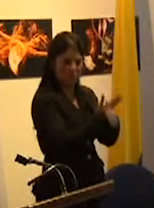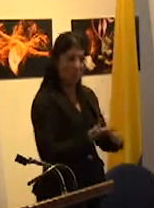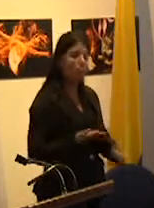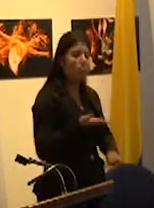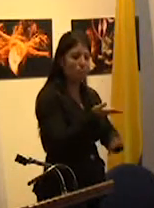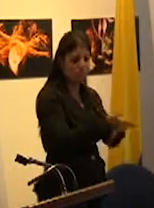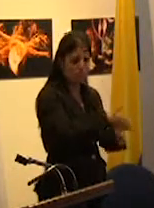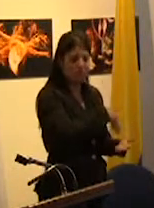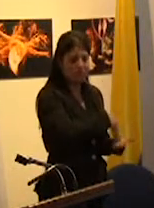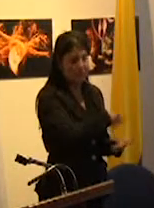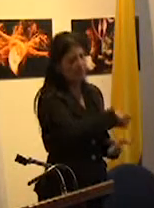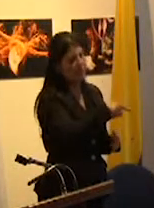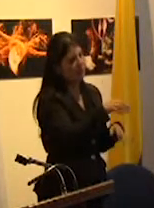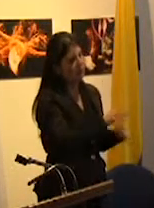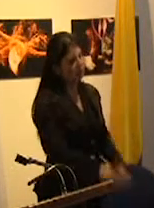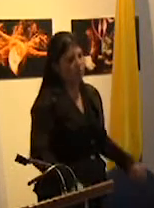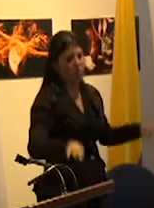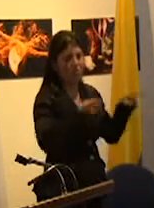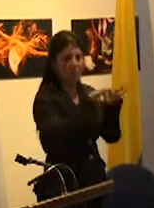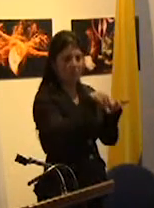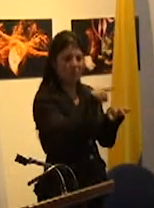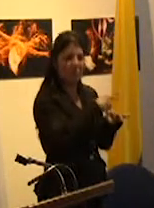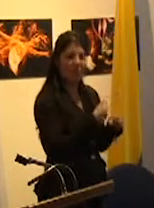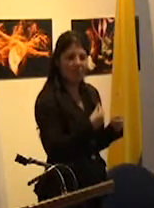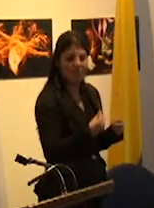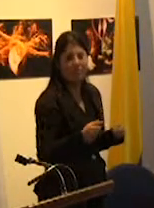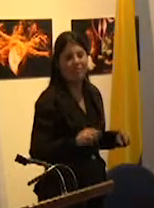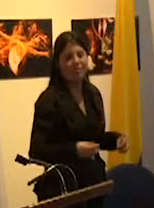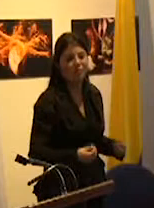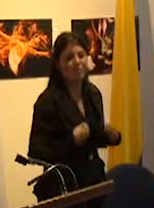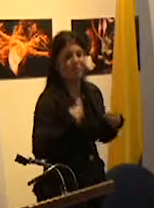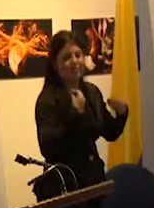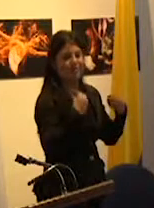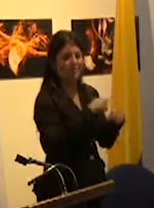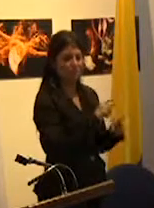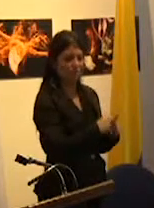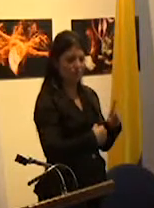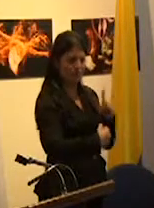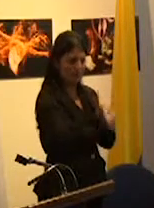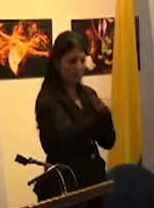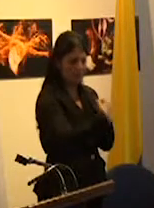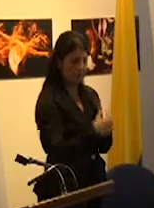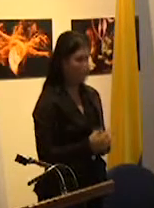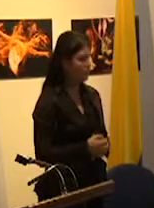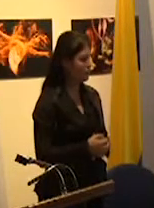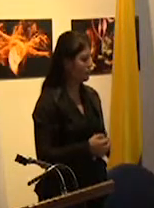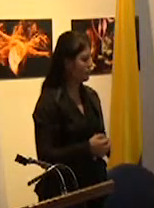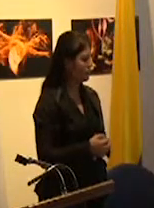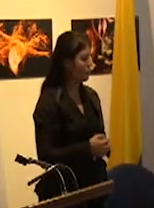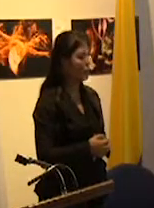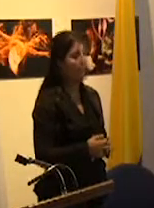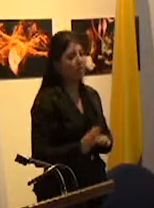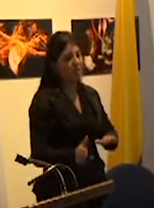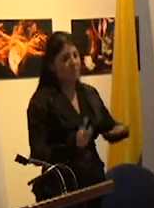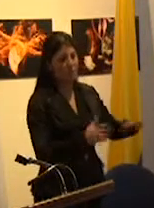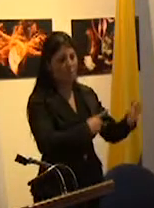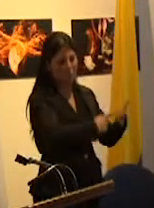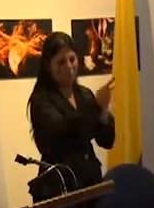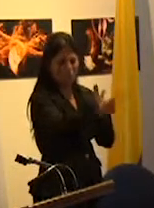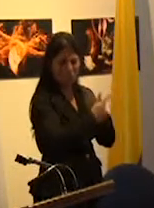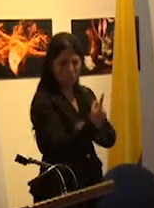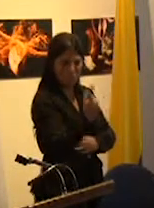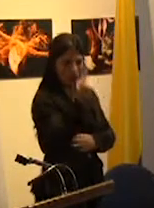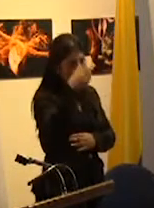como componente indispensable de la supervivencia social el proyecto político